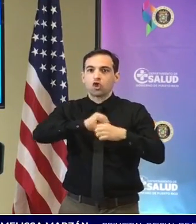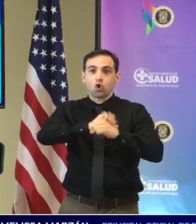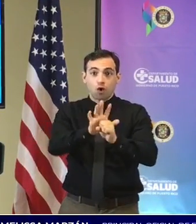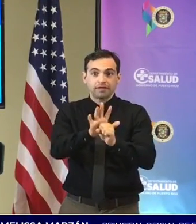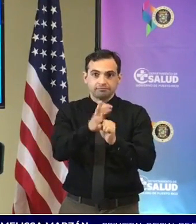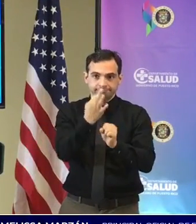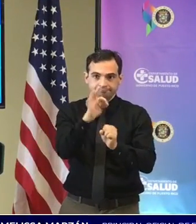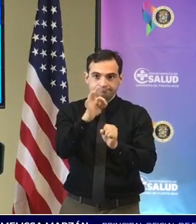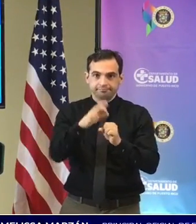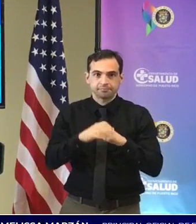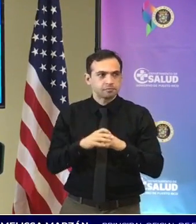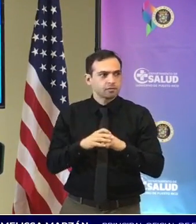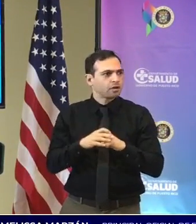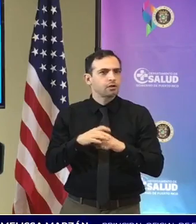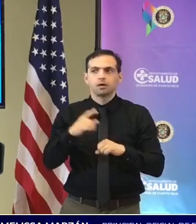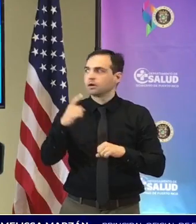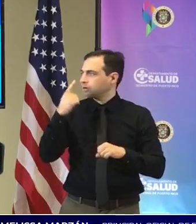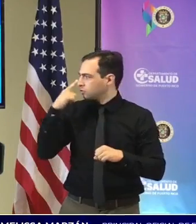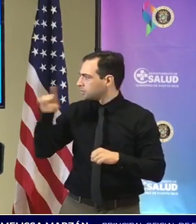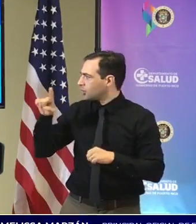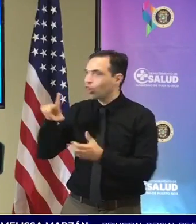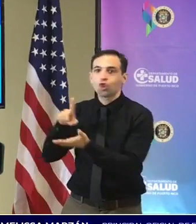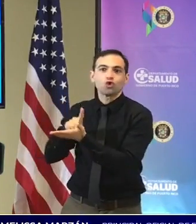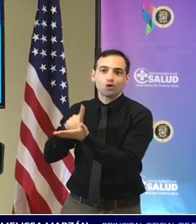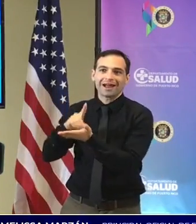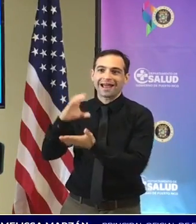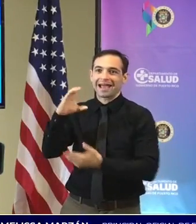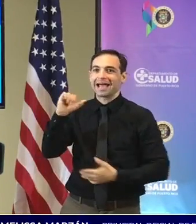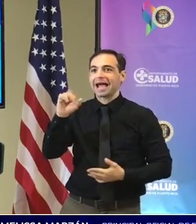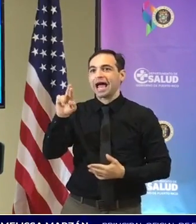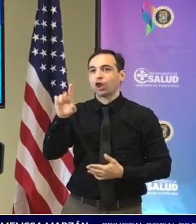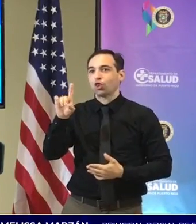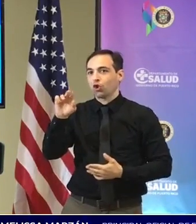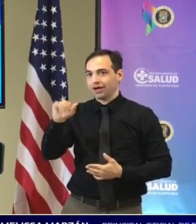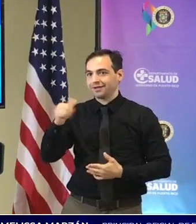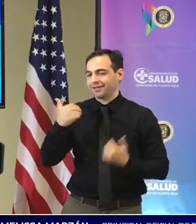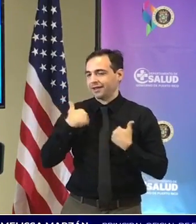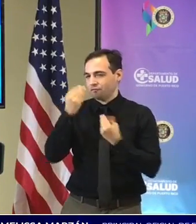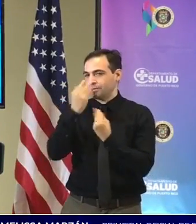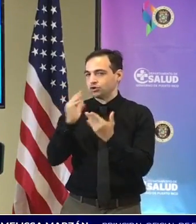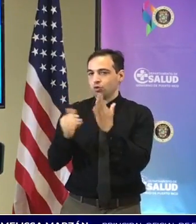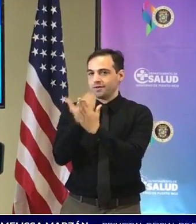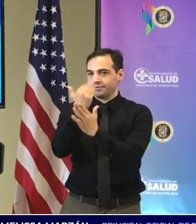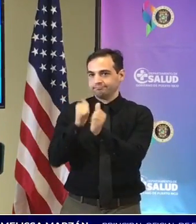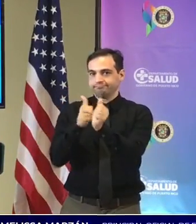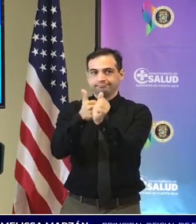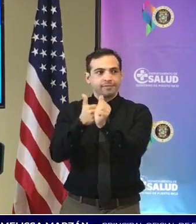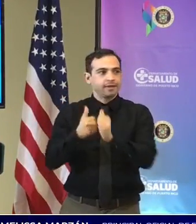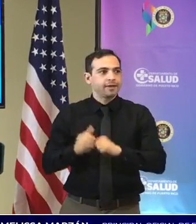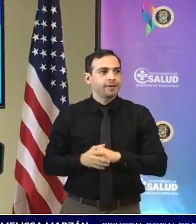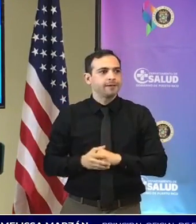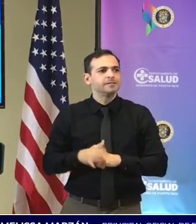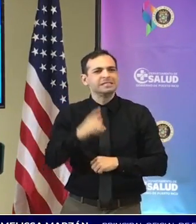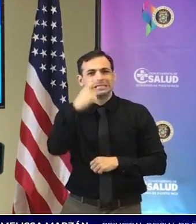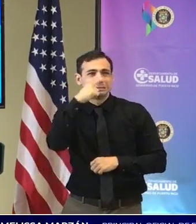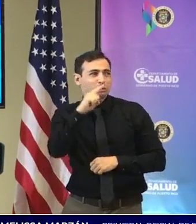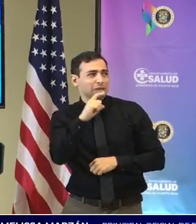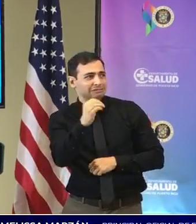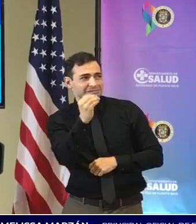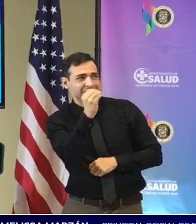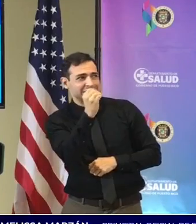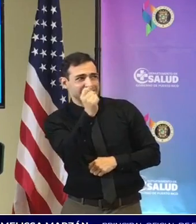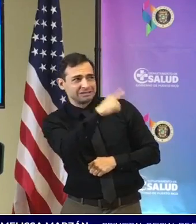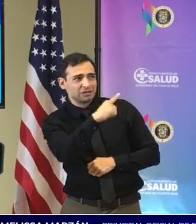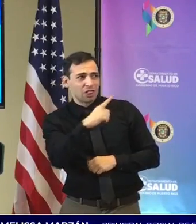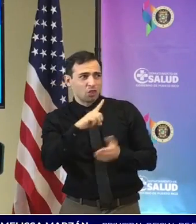sé si alguien la doctora Cardona también tiene datos para actualizar doctora si nos puede aclarar